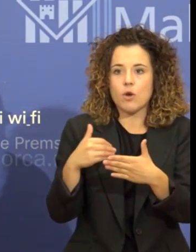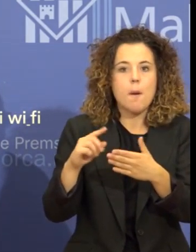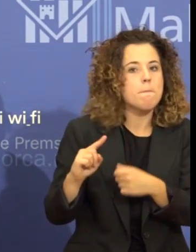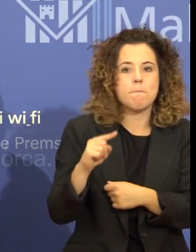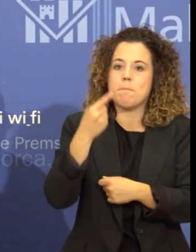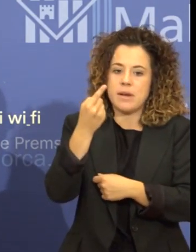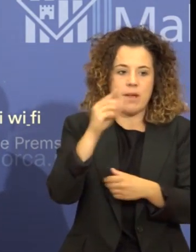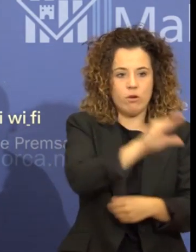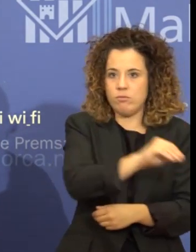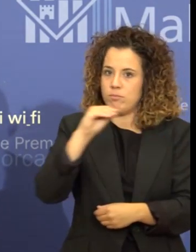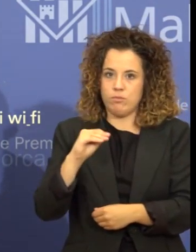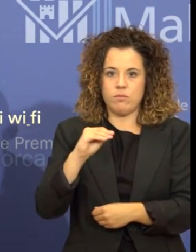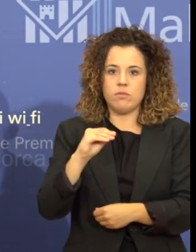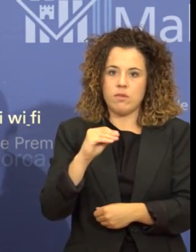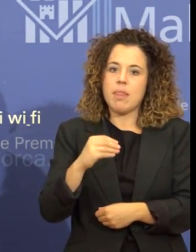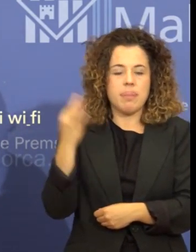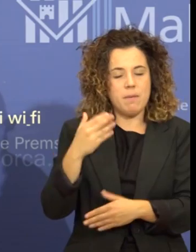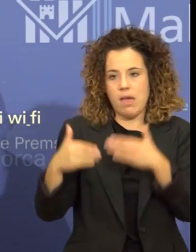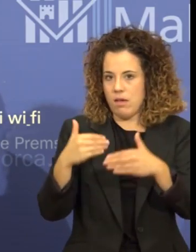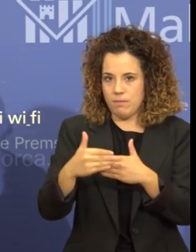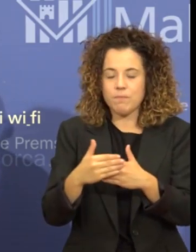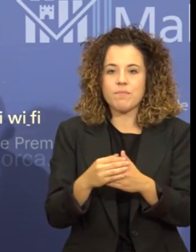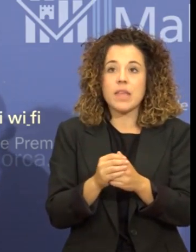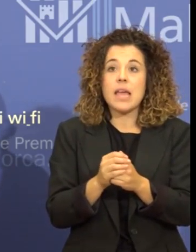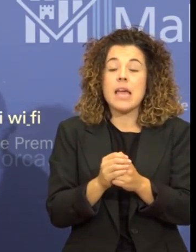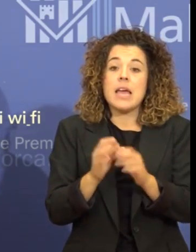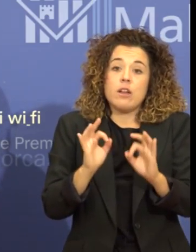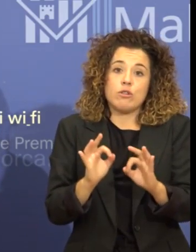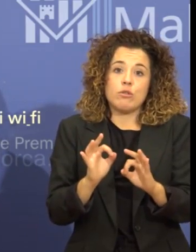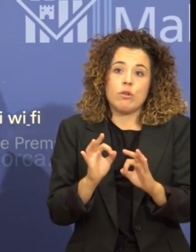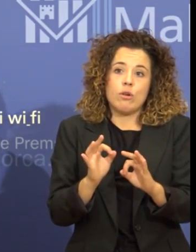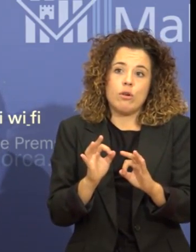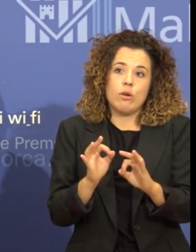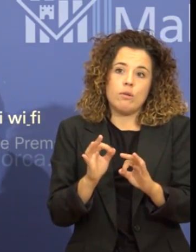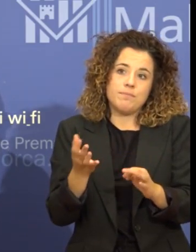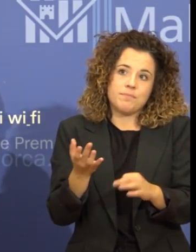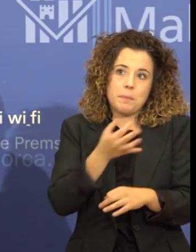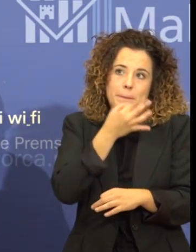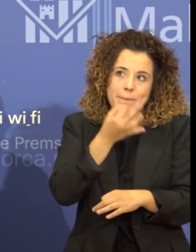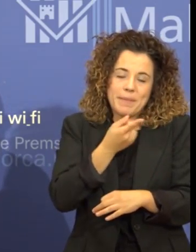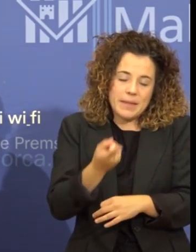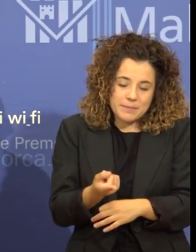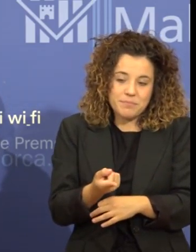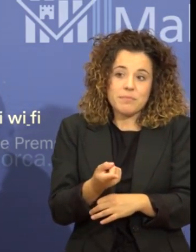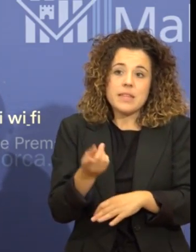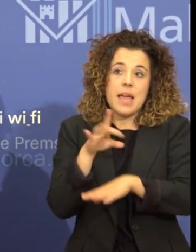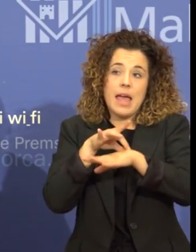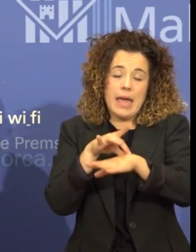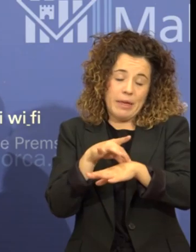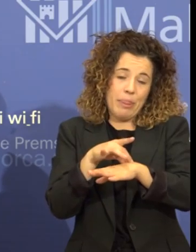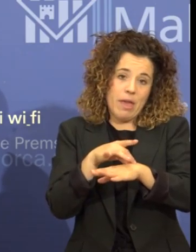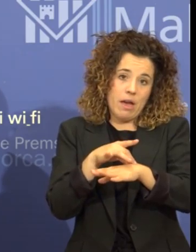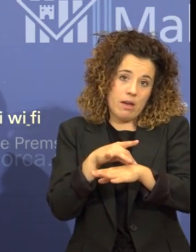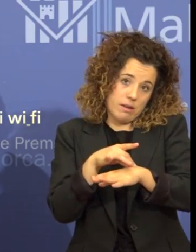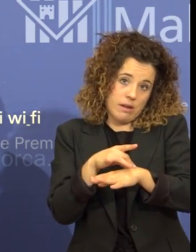que s'han de tramitar. I en aquest sentit han de comentar també que l'agència fins